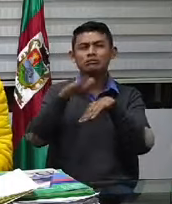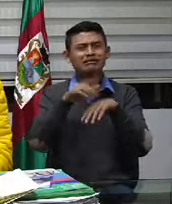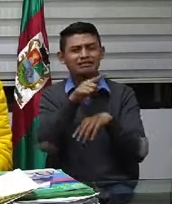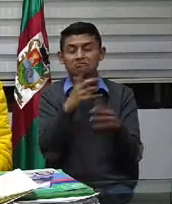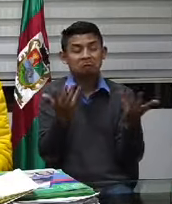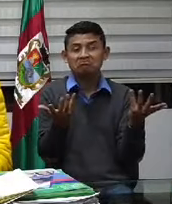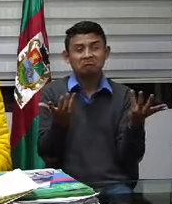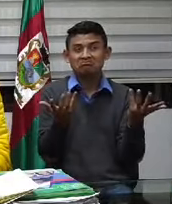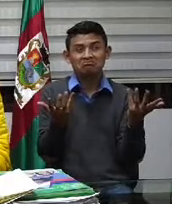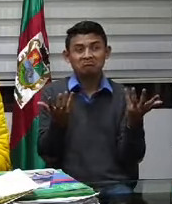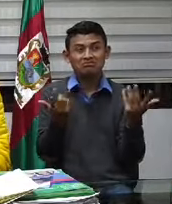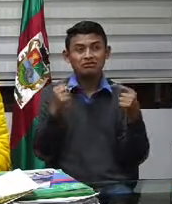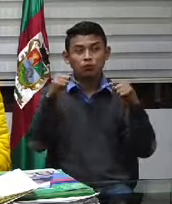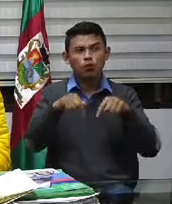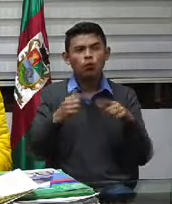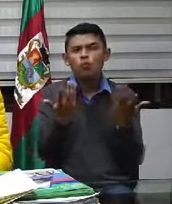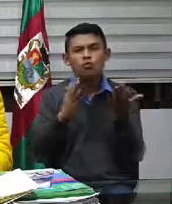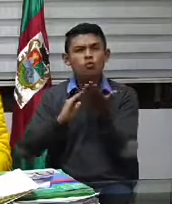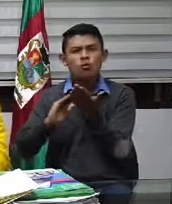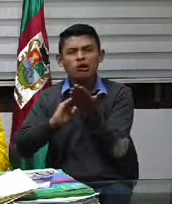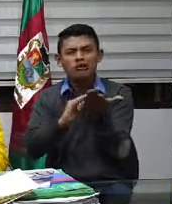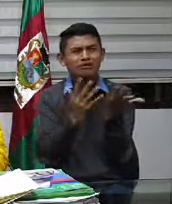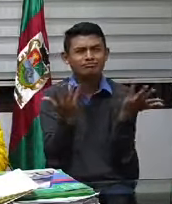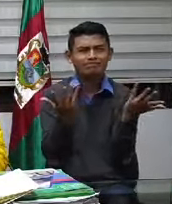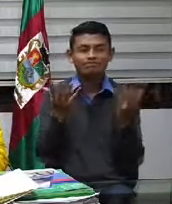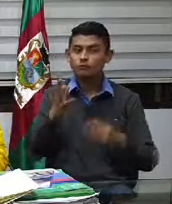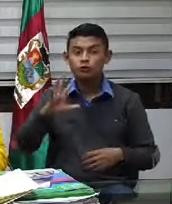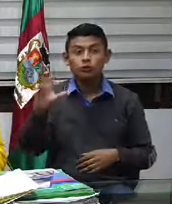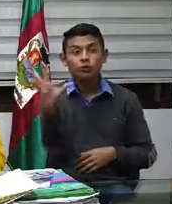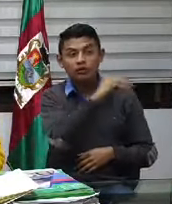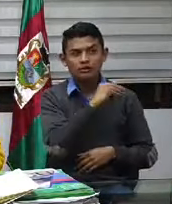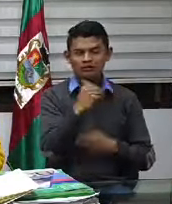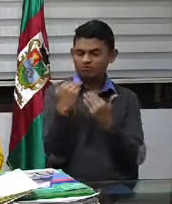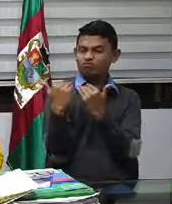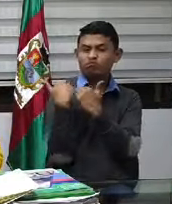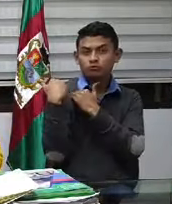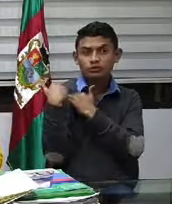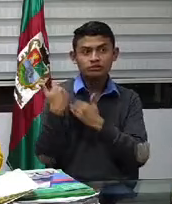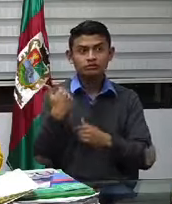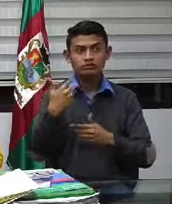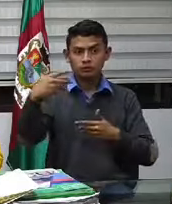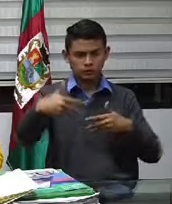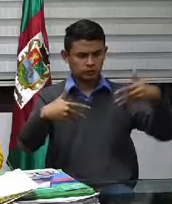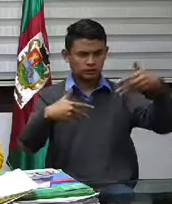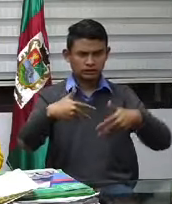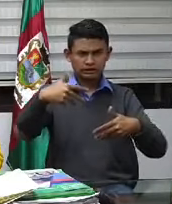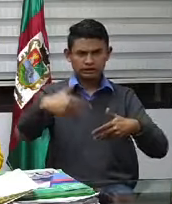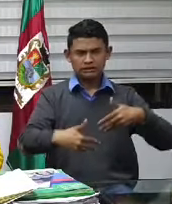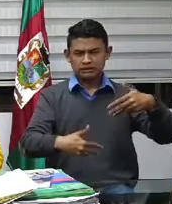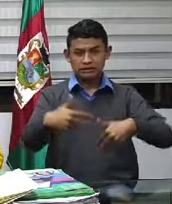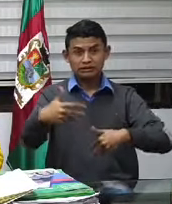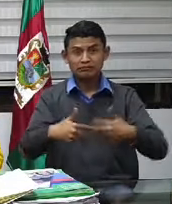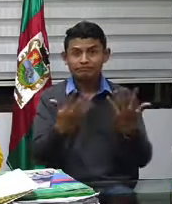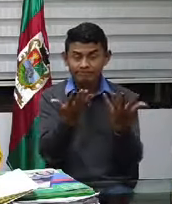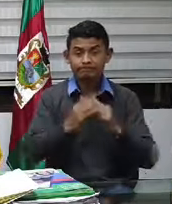de que todos aportemos sin necesidad de presentarnos así en la sociedad, ¿cierto?